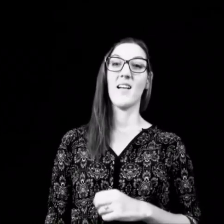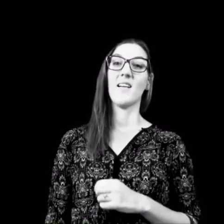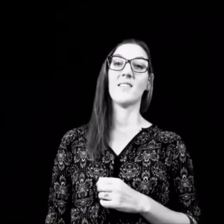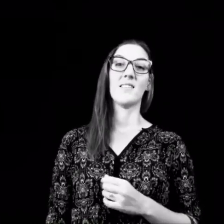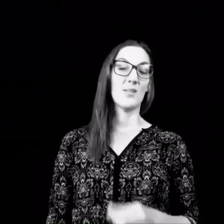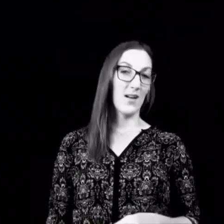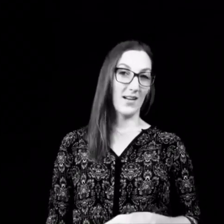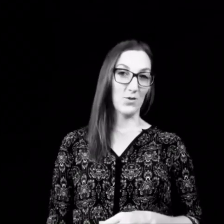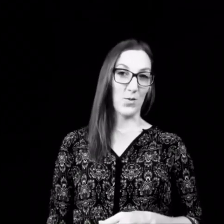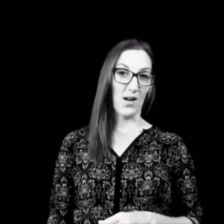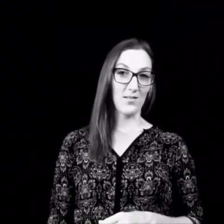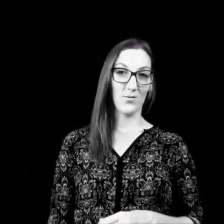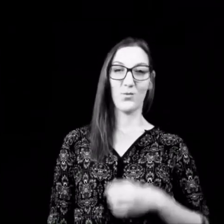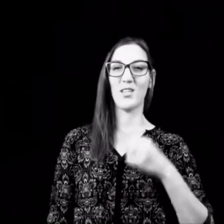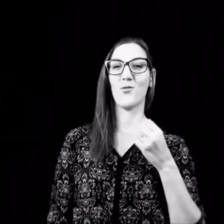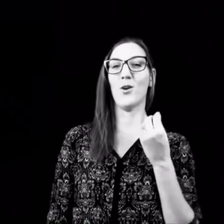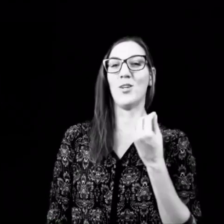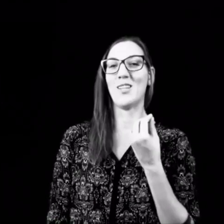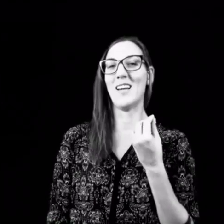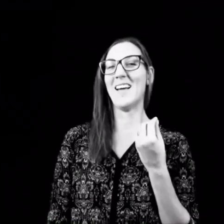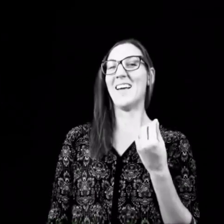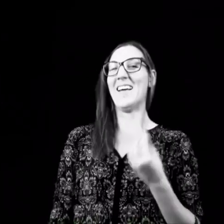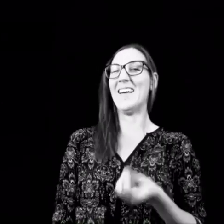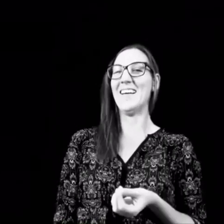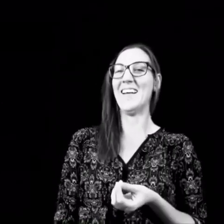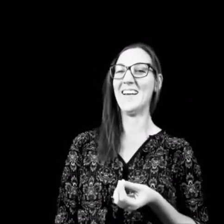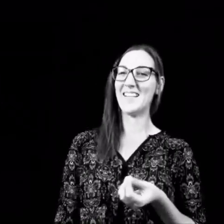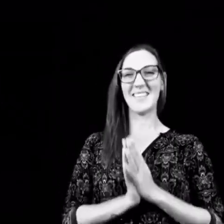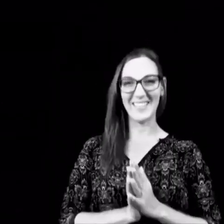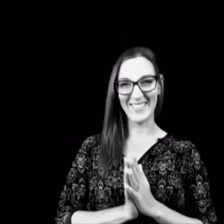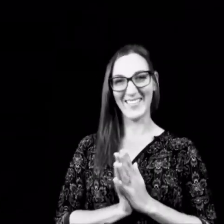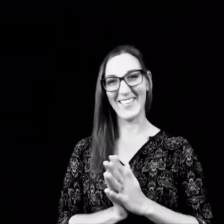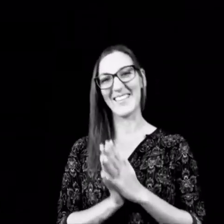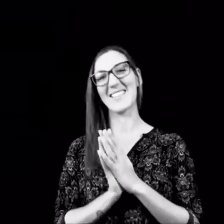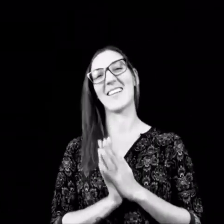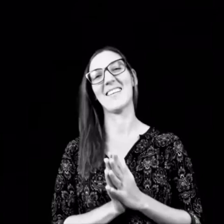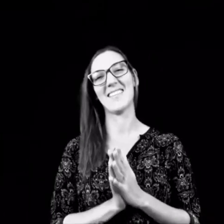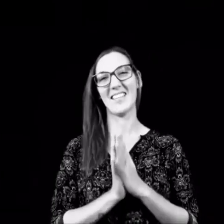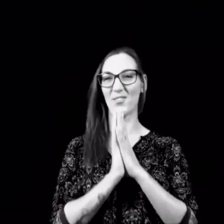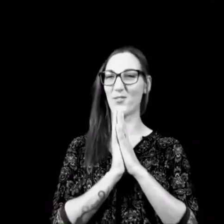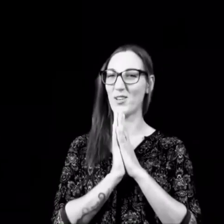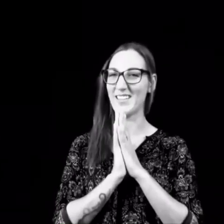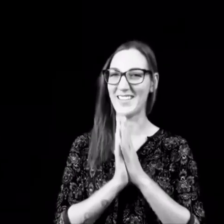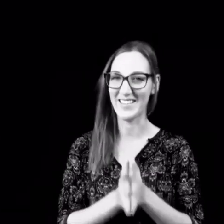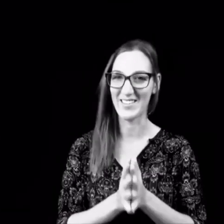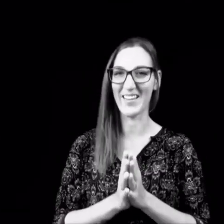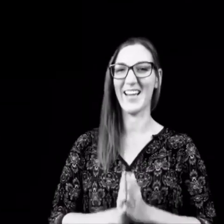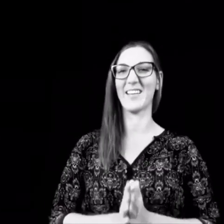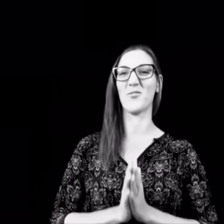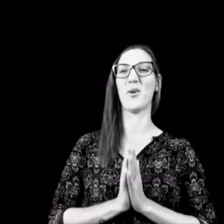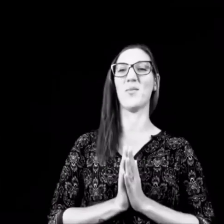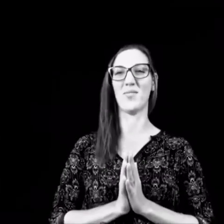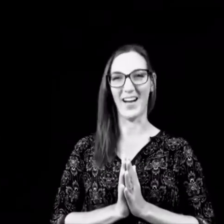das macht keinen Spaß und ich würde, wenn ich es könnte, ich würde dich so gern davor bewahren.